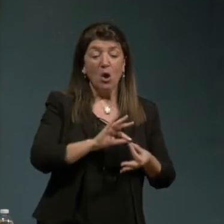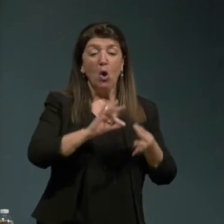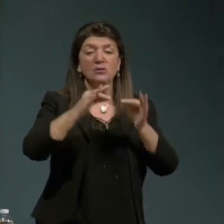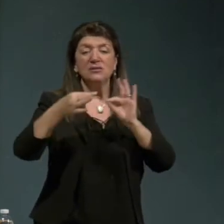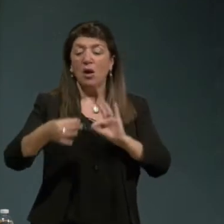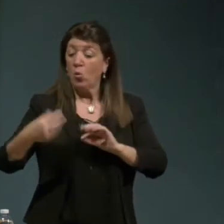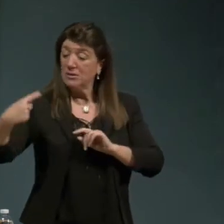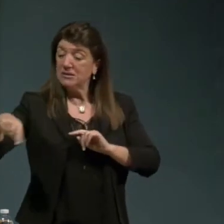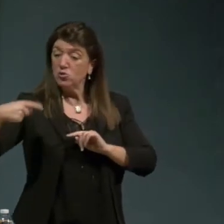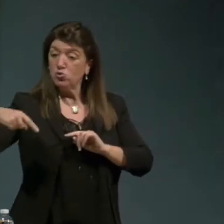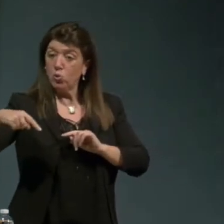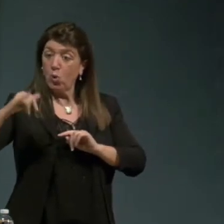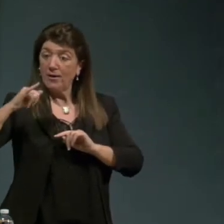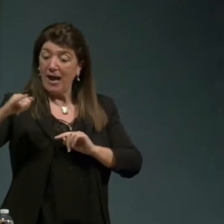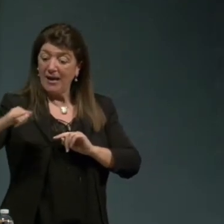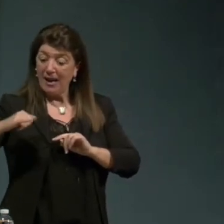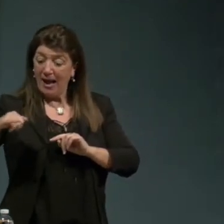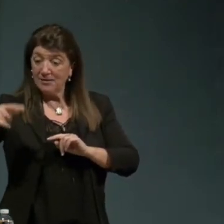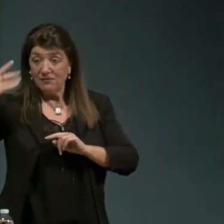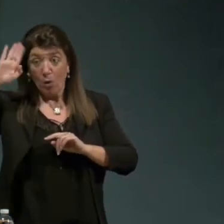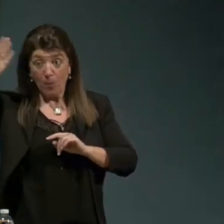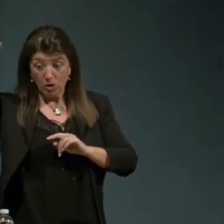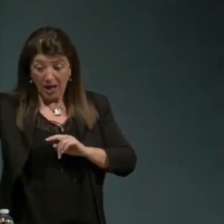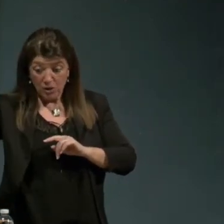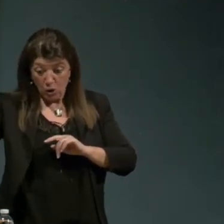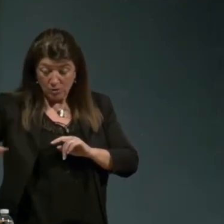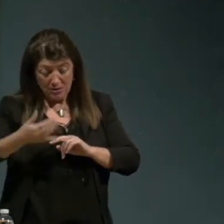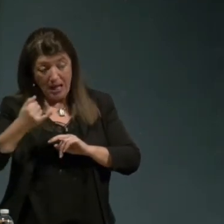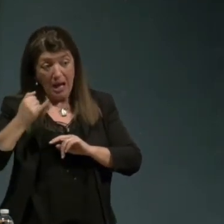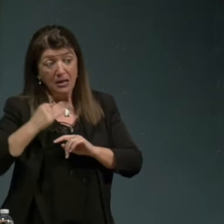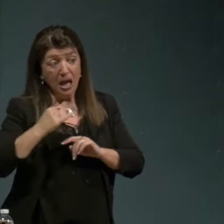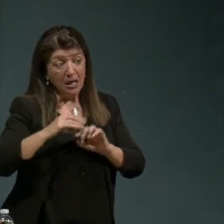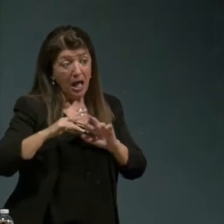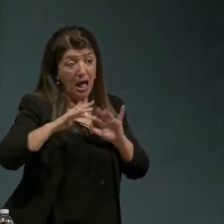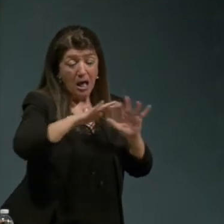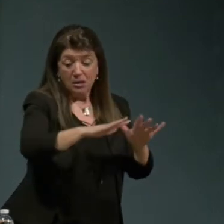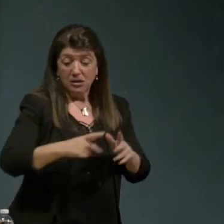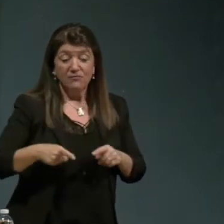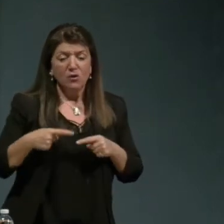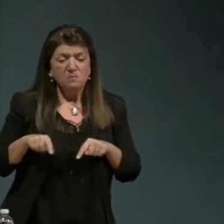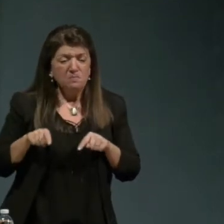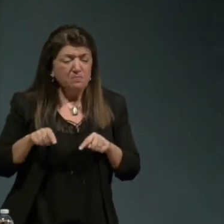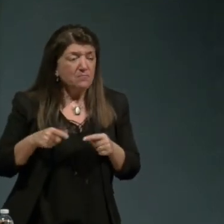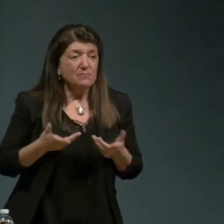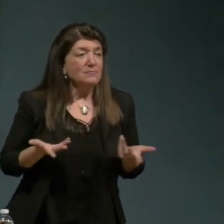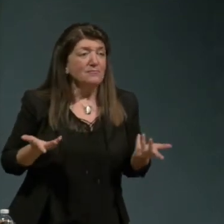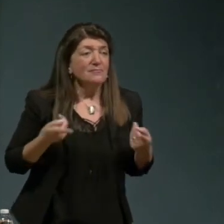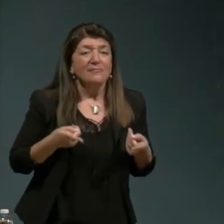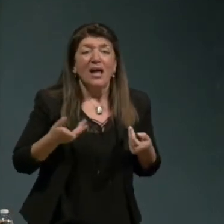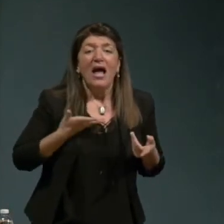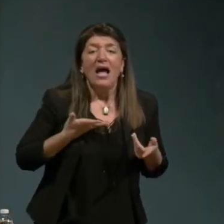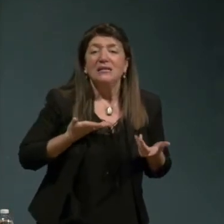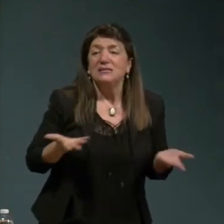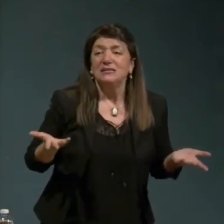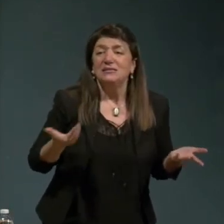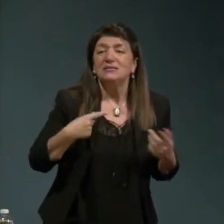negative della mondializzazione e tutti questi movimenti che esistono in